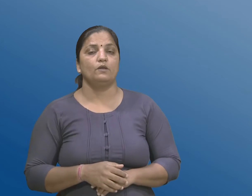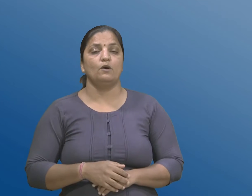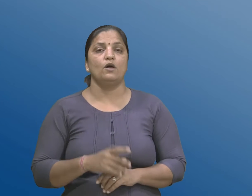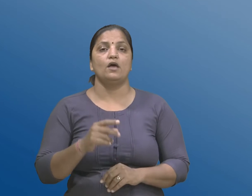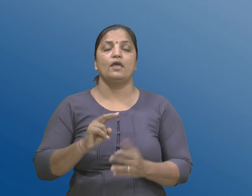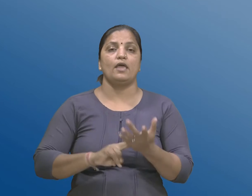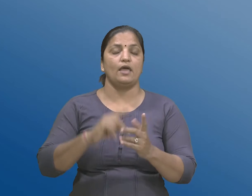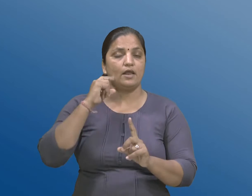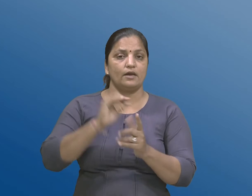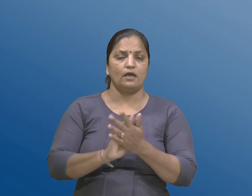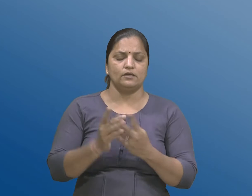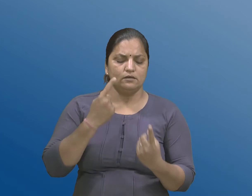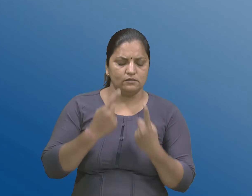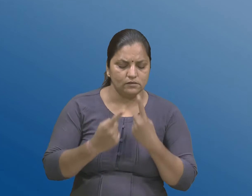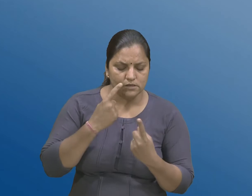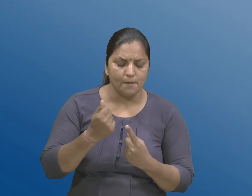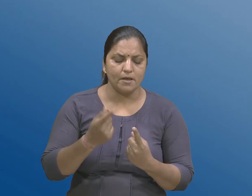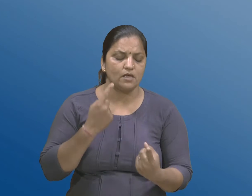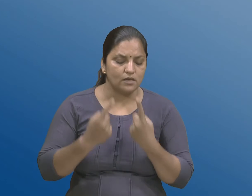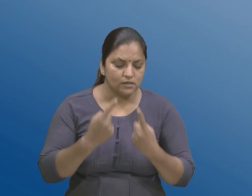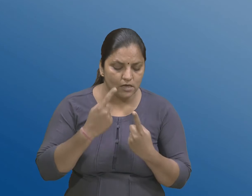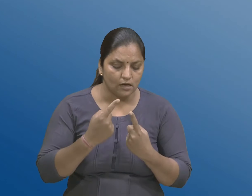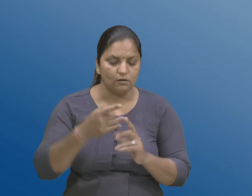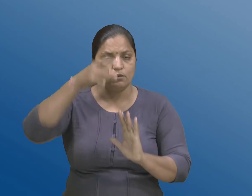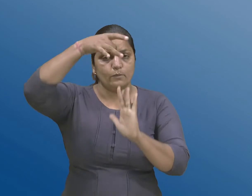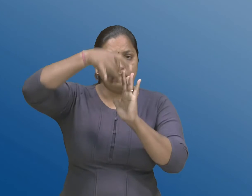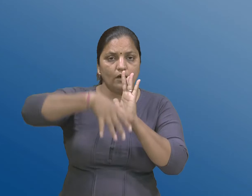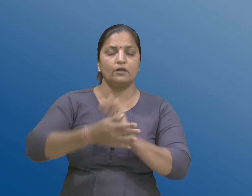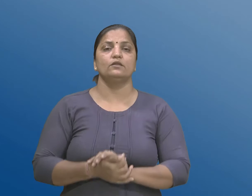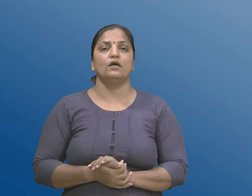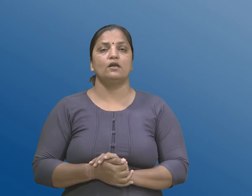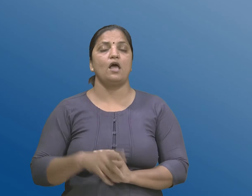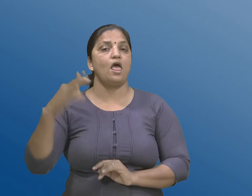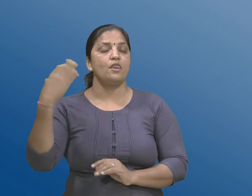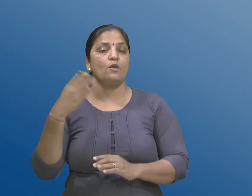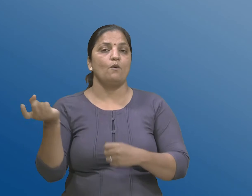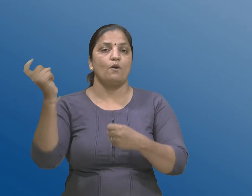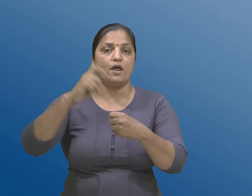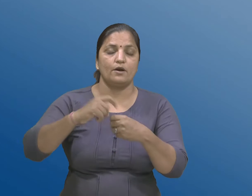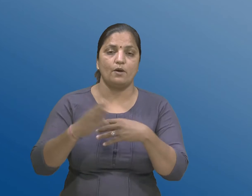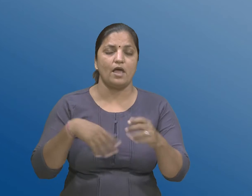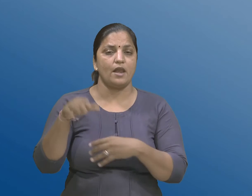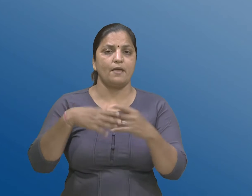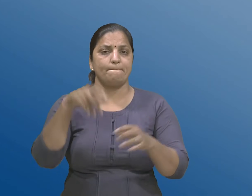हिसाबोना अन्यवेशनना सम्मंदमा निम्वामा आवेल कोईपण व्यक्तियोंने आवा